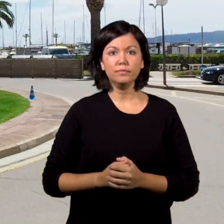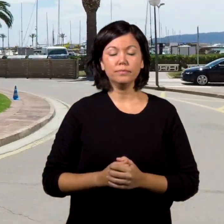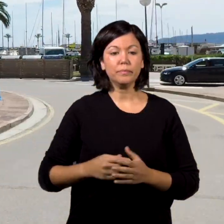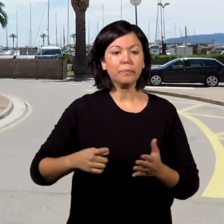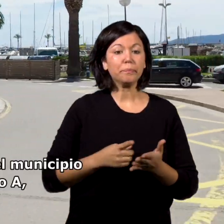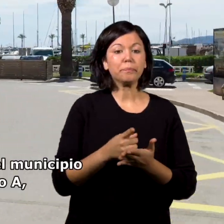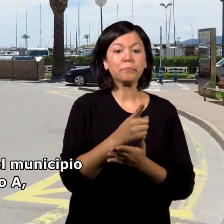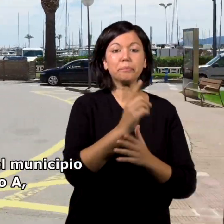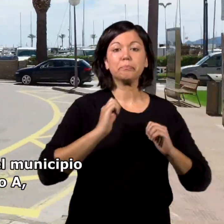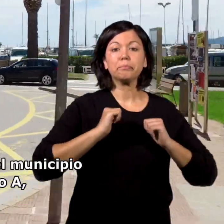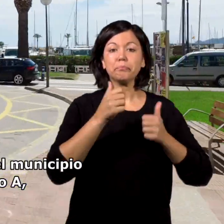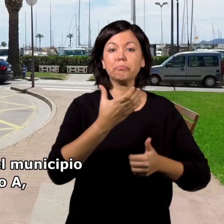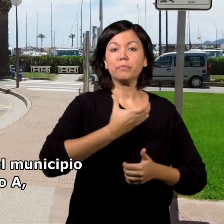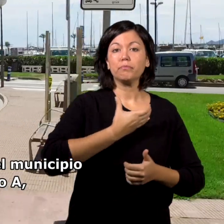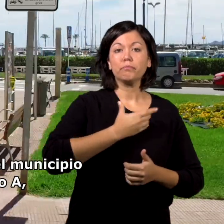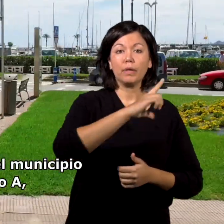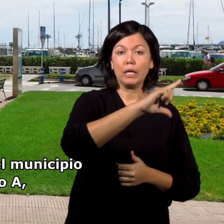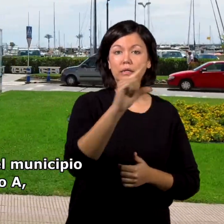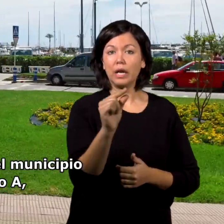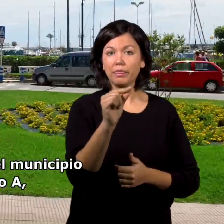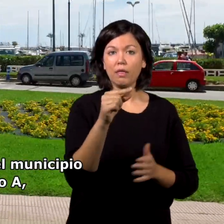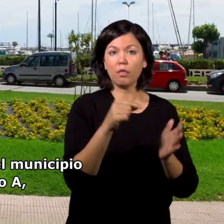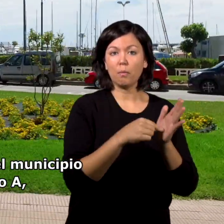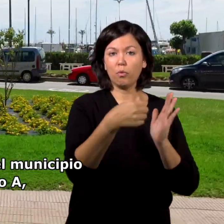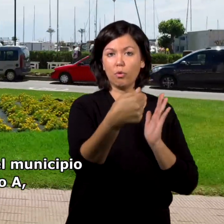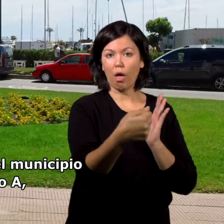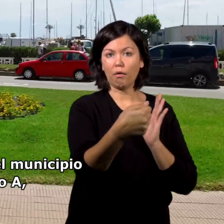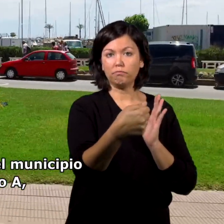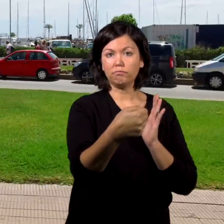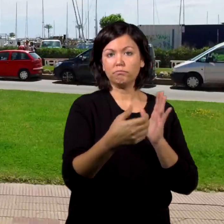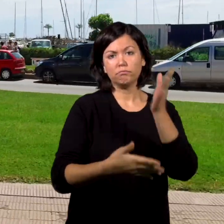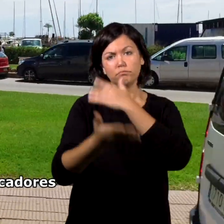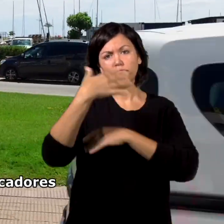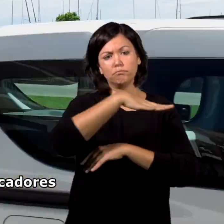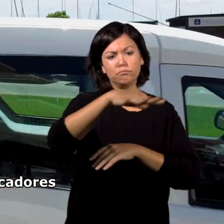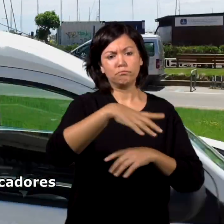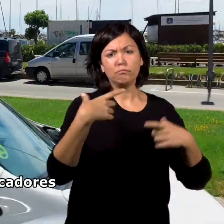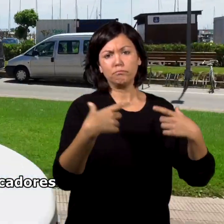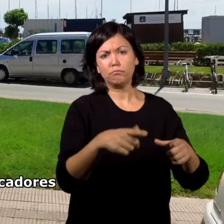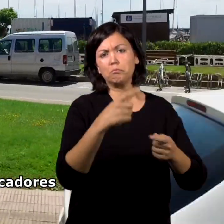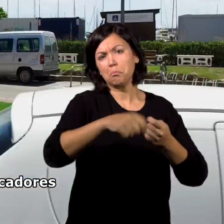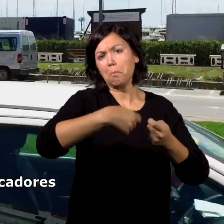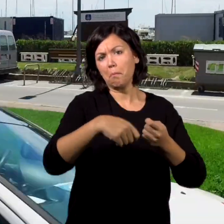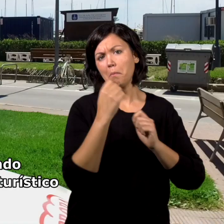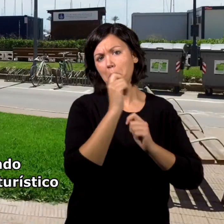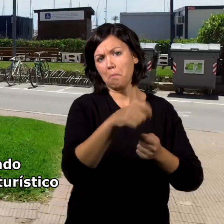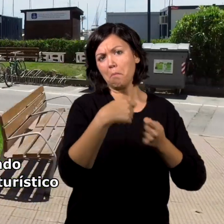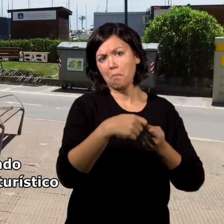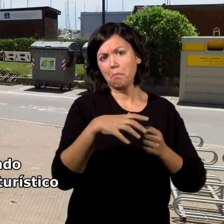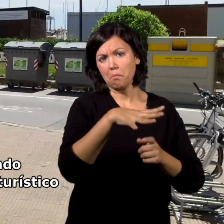El recorrido empieza en el municipio de L'Astartit, punto A, antiguo barrio de pescadores que ha desarrollado un